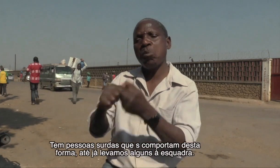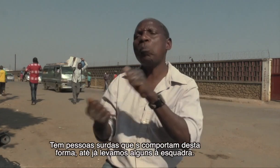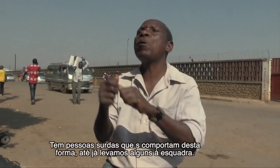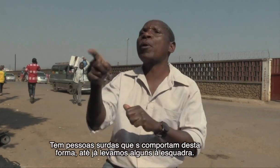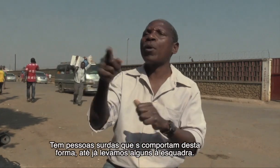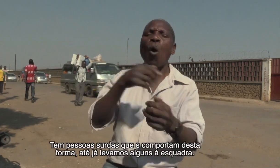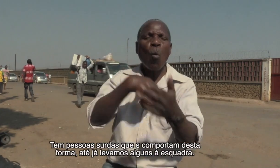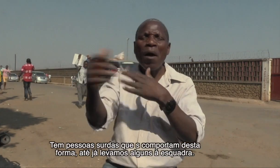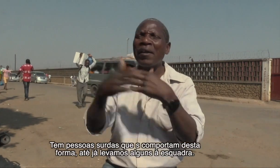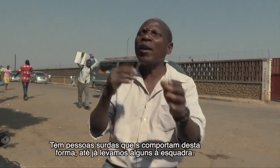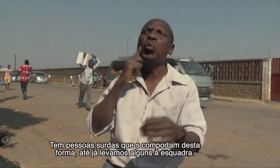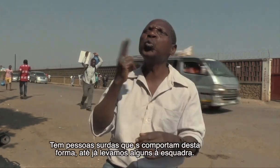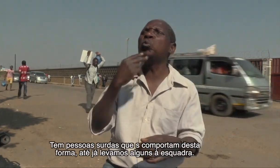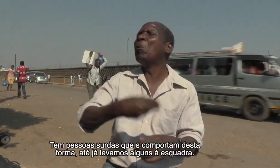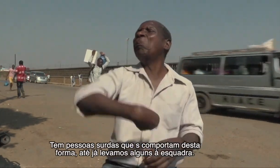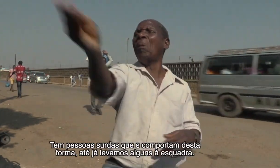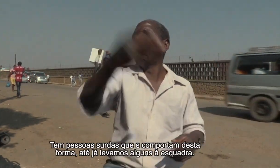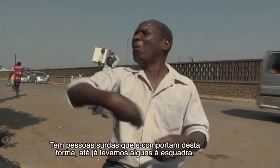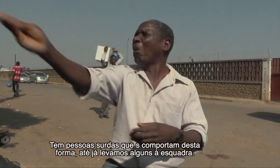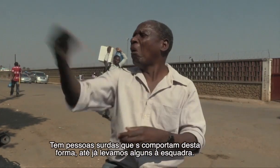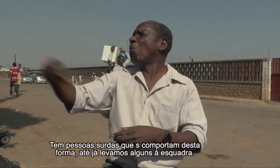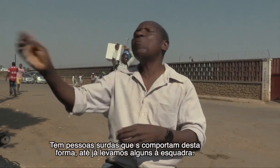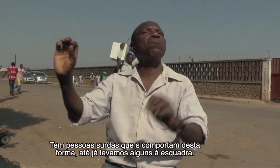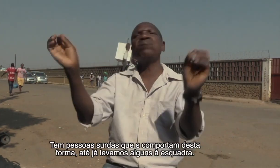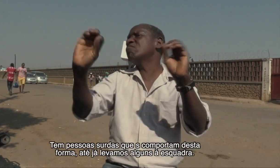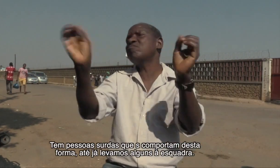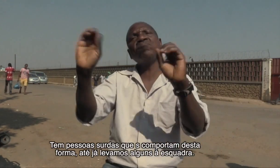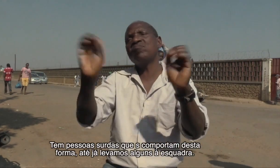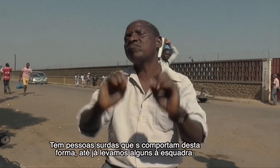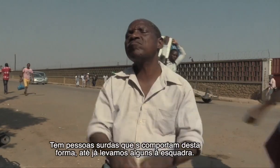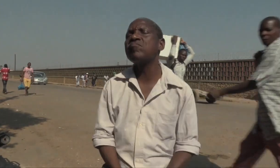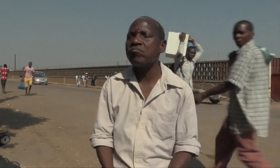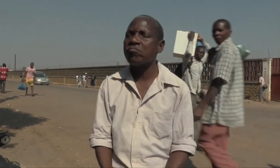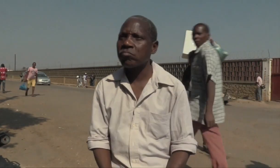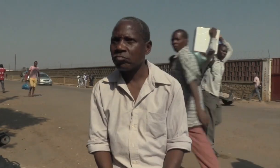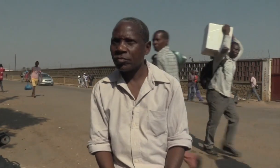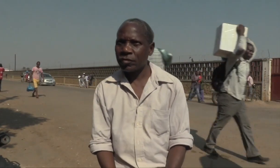esquadra. Por causa deste problema. Porque as pessoas surdas têm distribuído este documento.